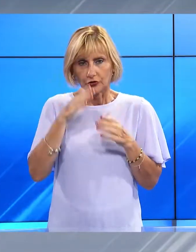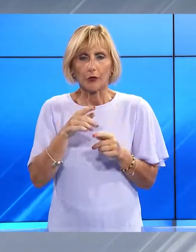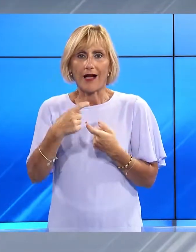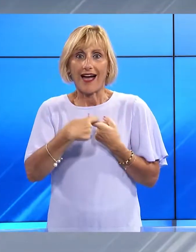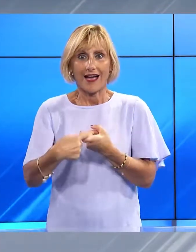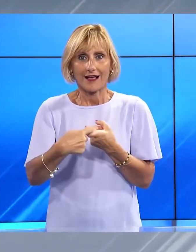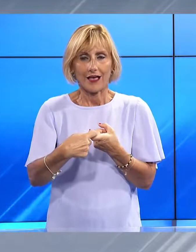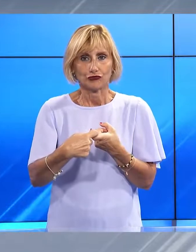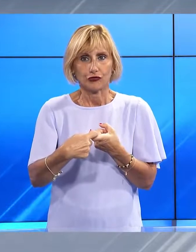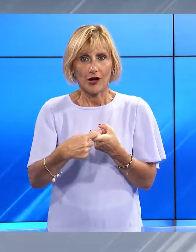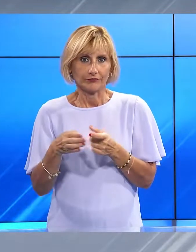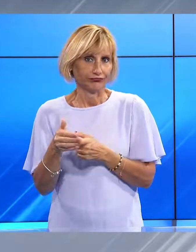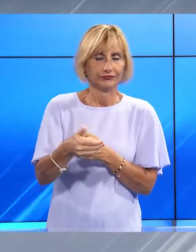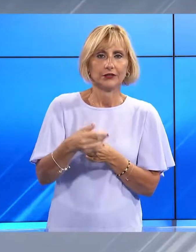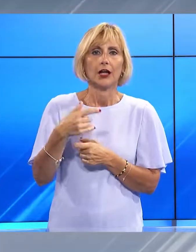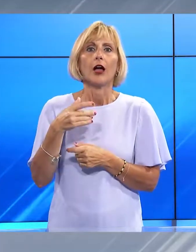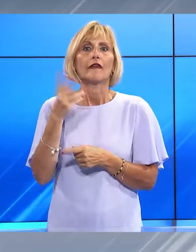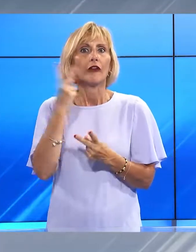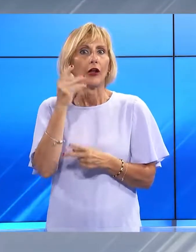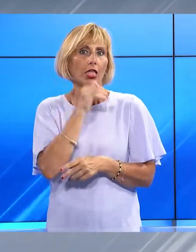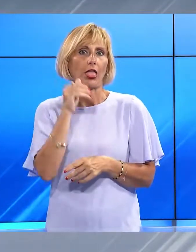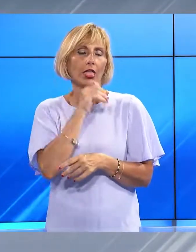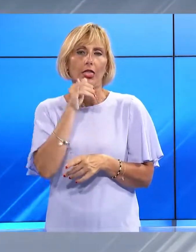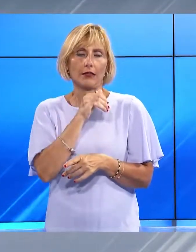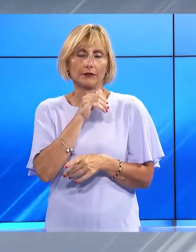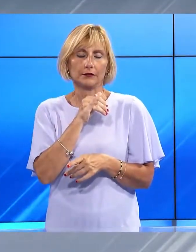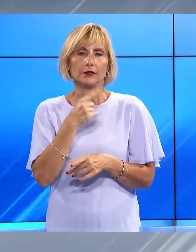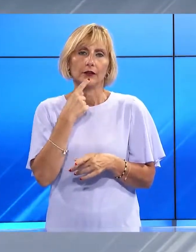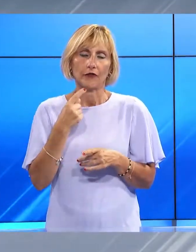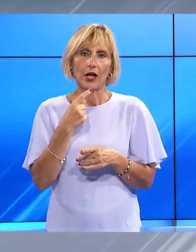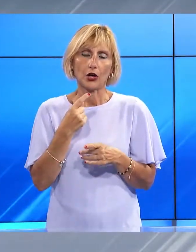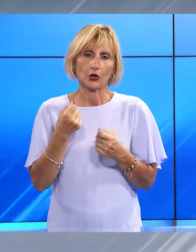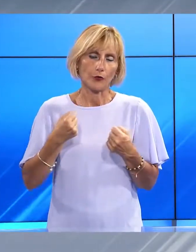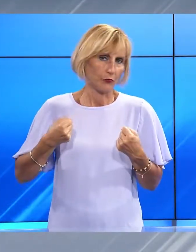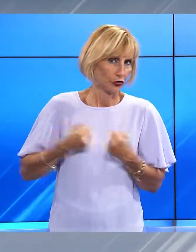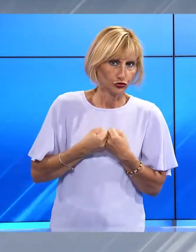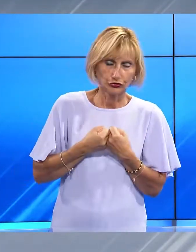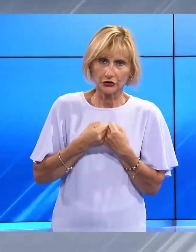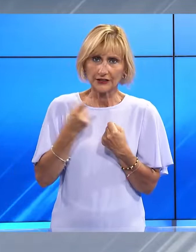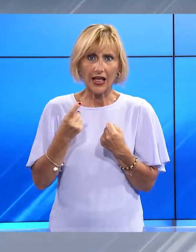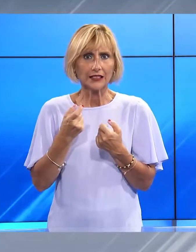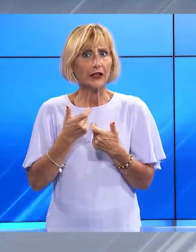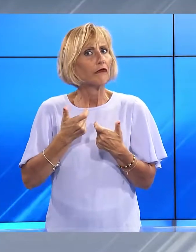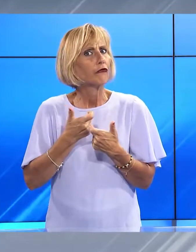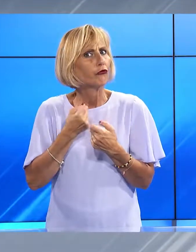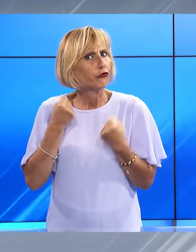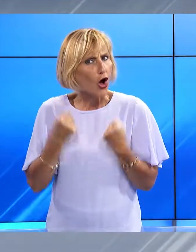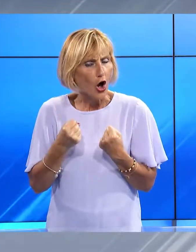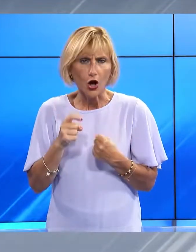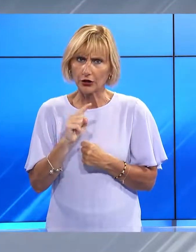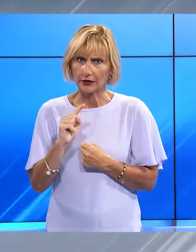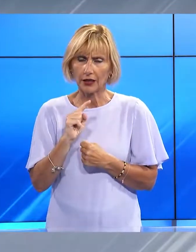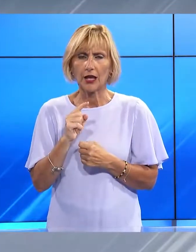a sinistra, non si sarebbe accorto della sua presenza. L'urto tra i due mezzi non è stato particolarmente violento, ma è